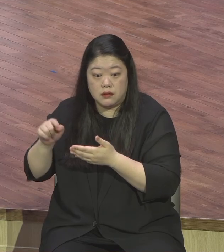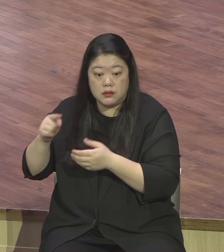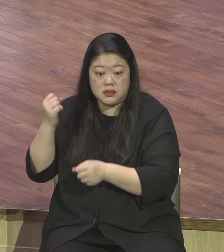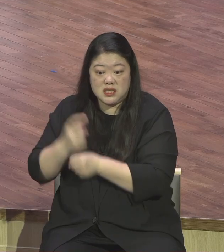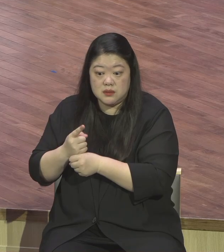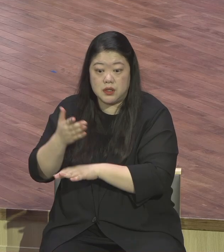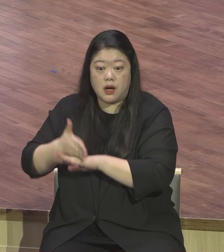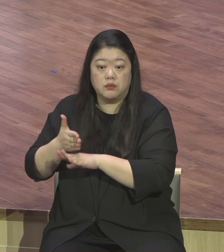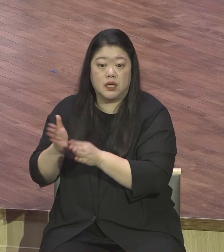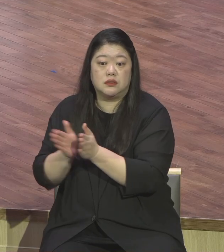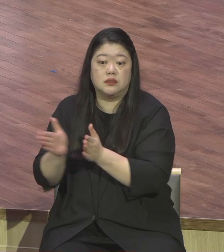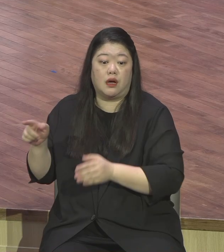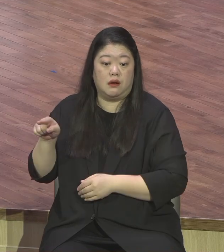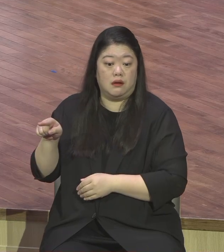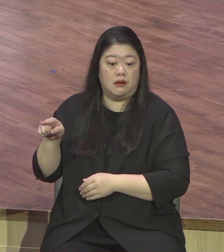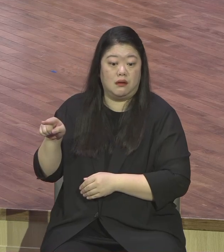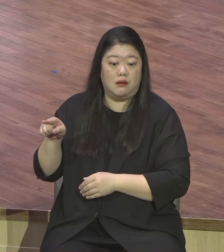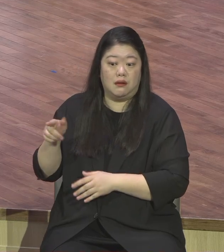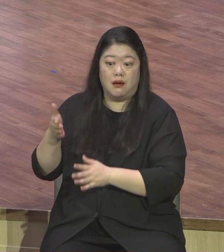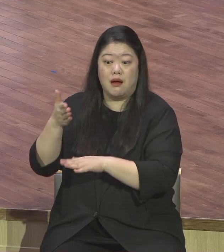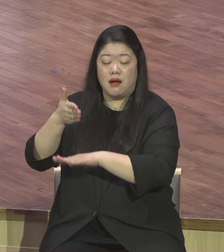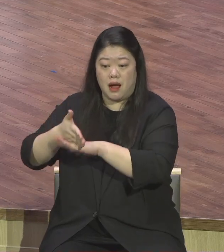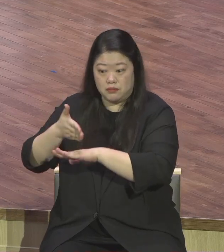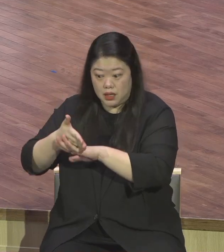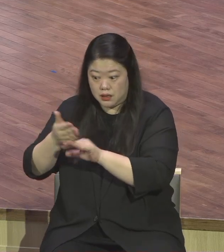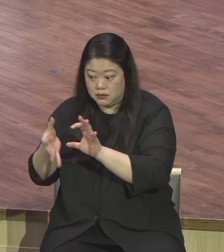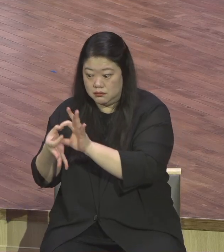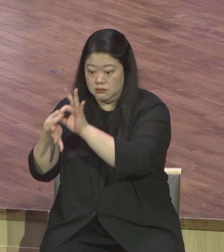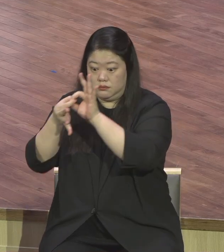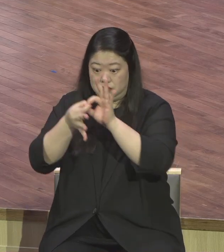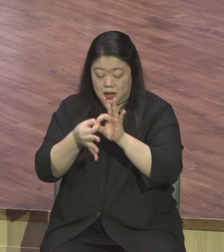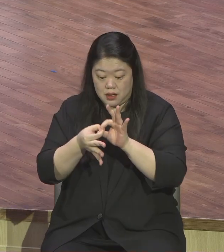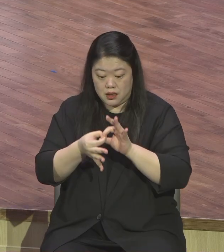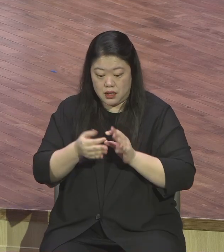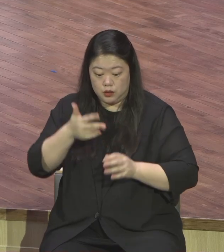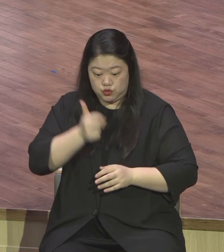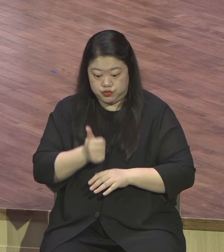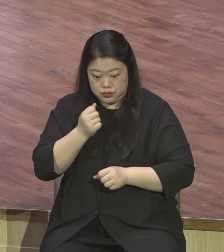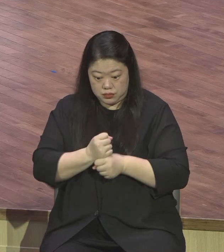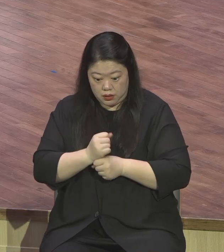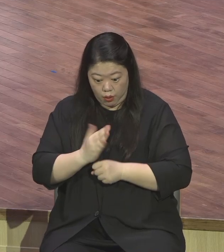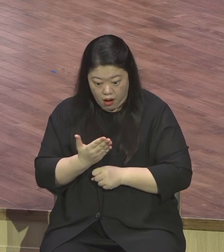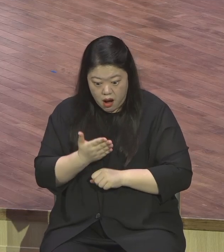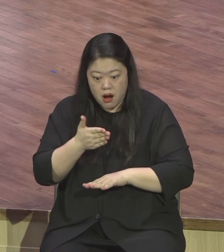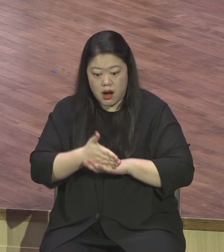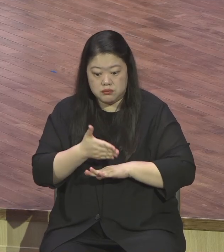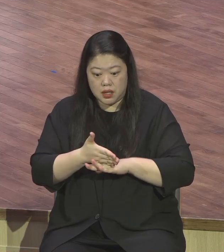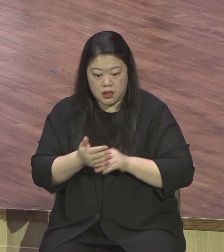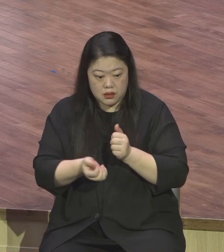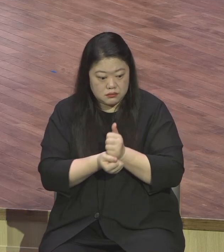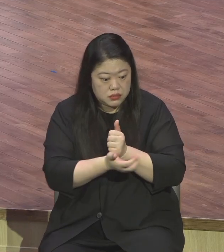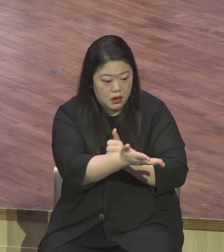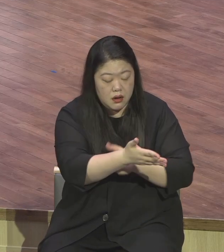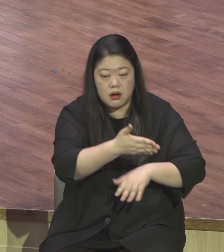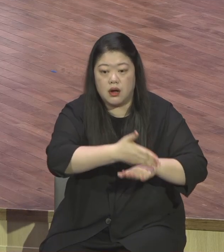한다 모든 것이 감사로 특별히 예수 그리스도를 주로 받은 구원의 축복을 결코